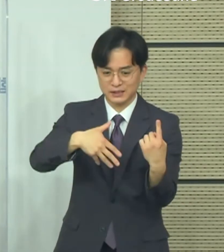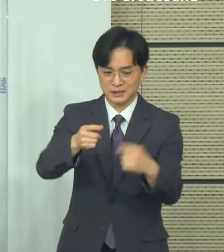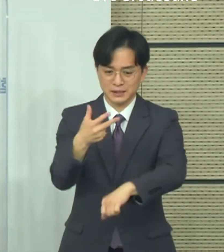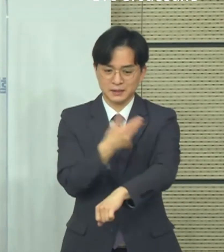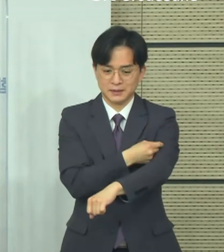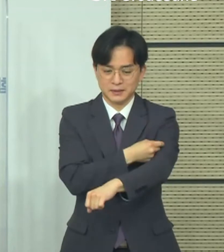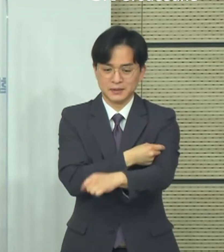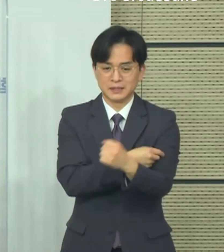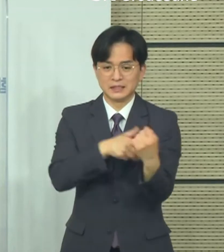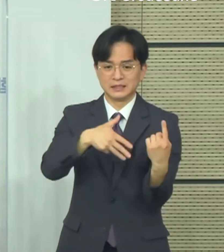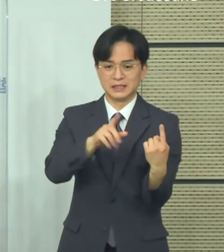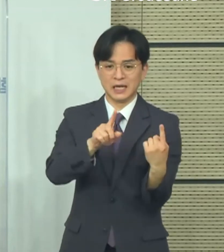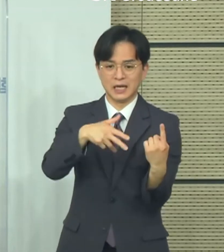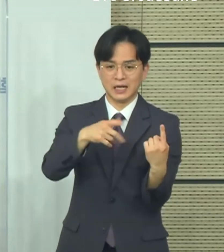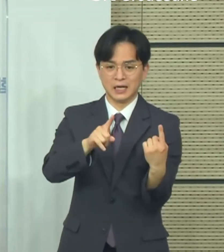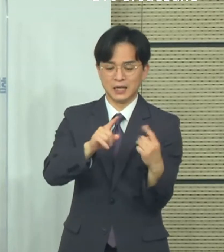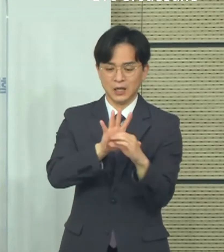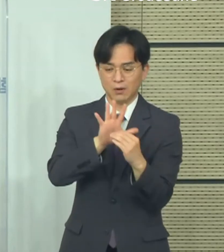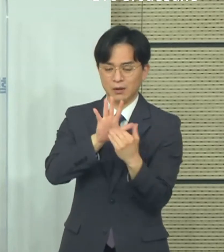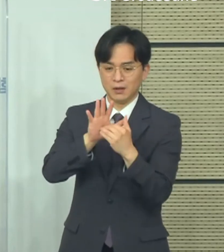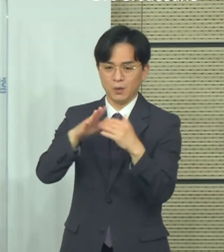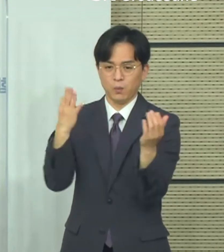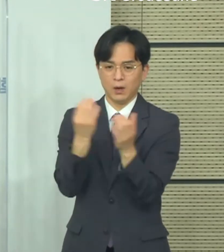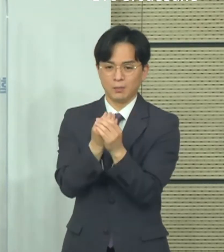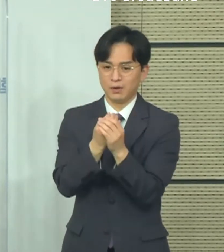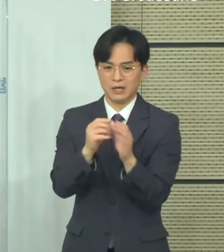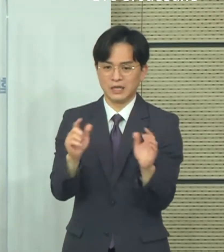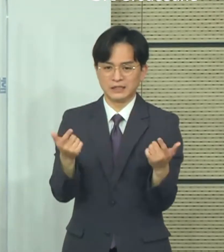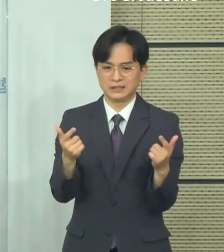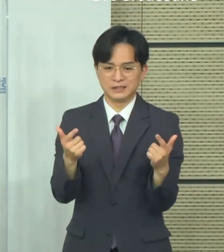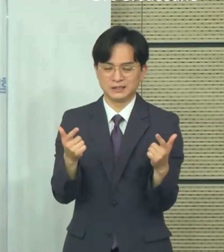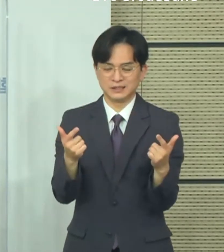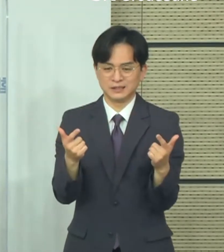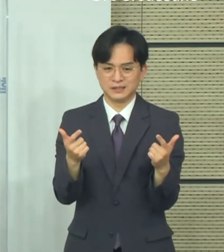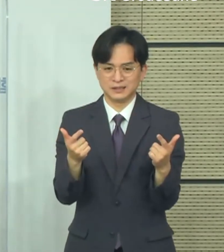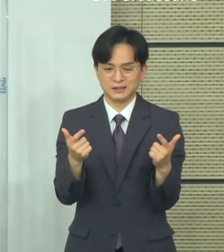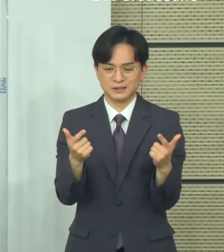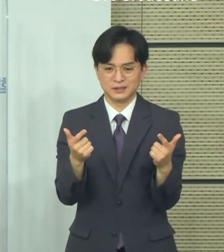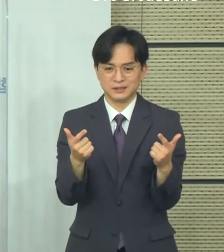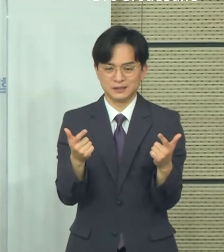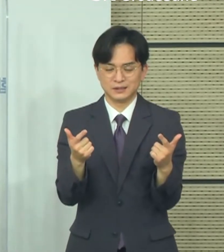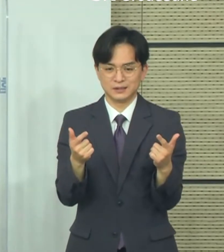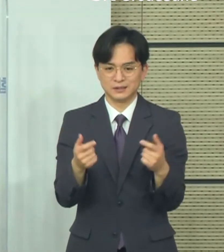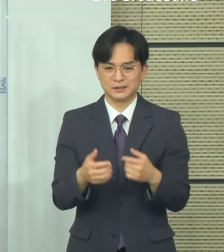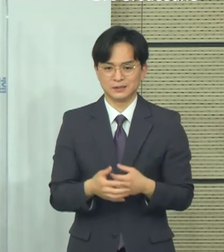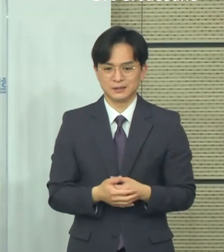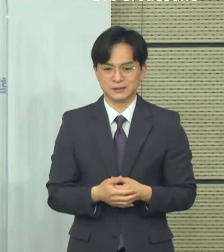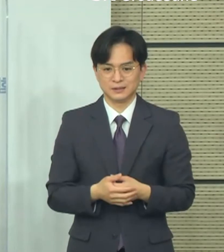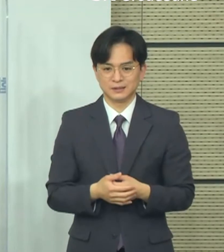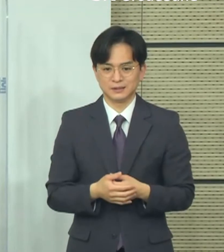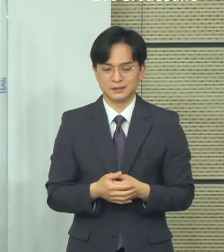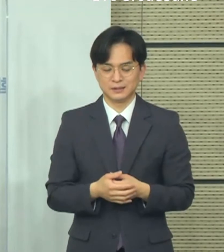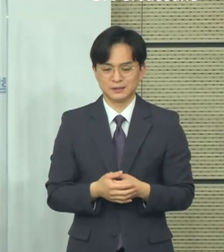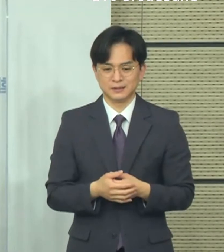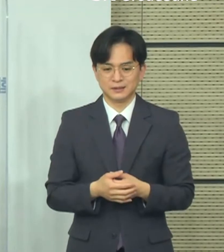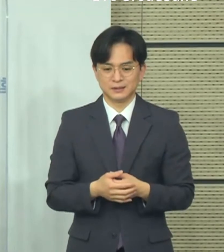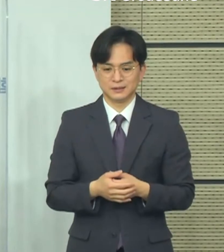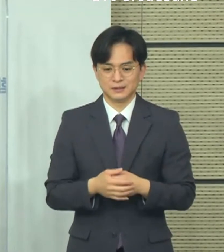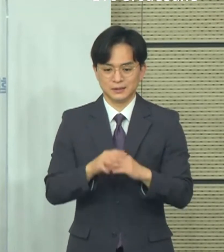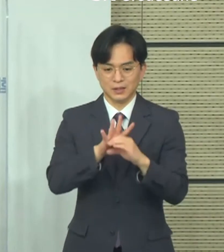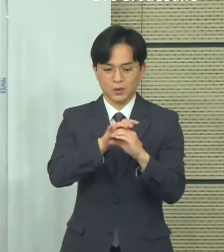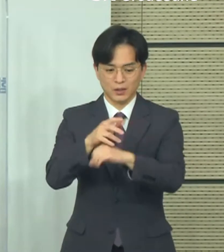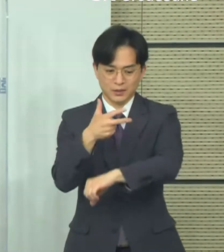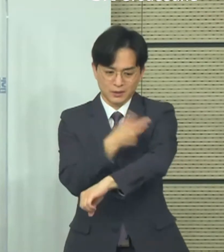방역에 대한, 면역에 대한 효과가 여전히 조금 제한적인 부분들이기 때문에 아직까지는 방역에 대한 긴장도가 계속해서